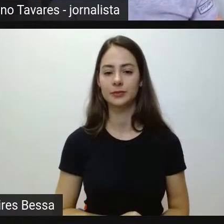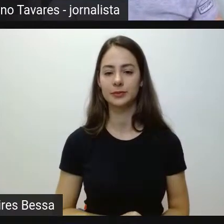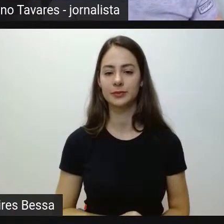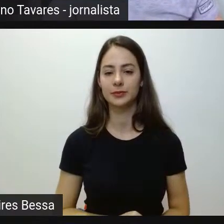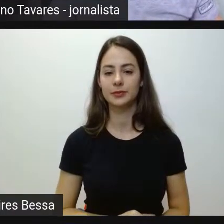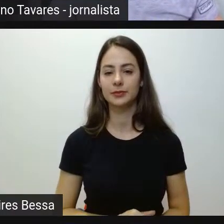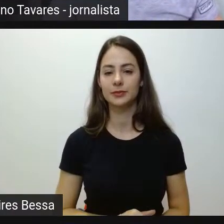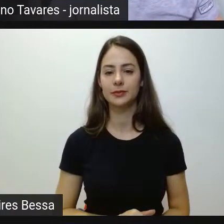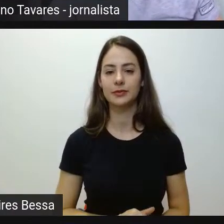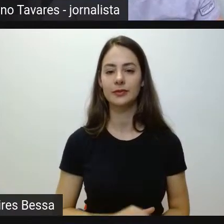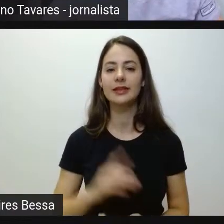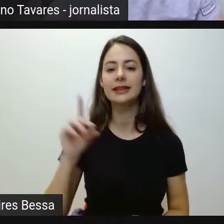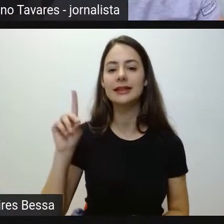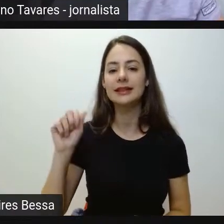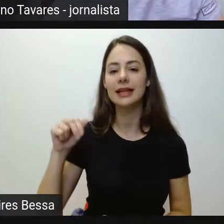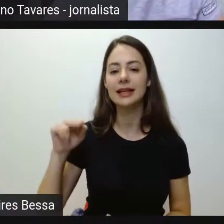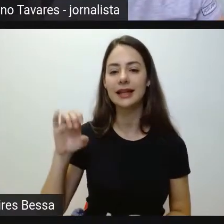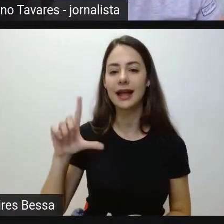Daniela, onde está você?